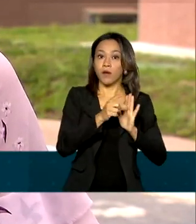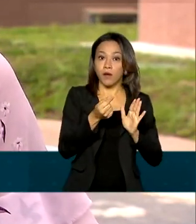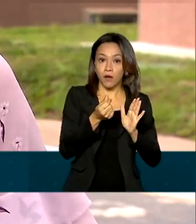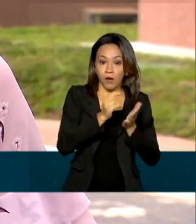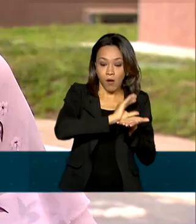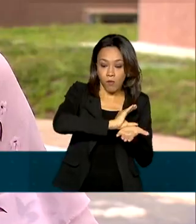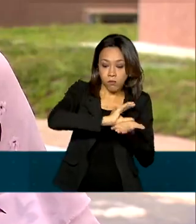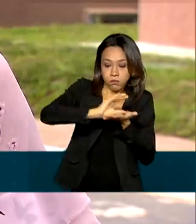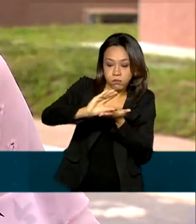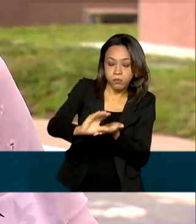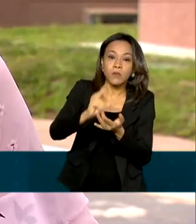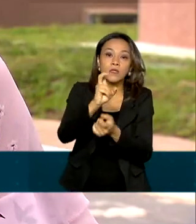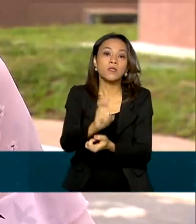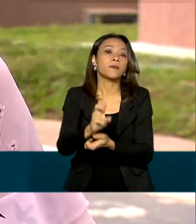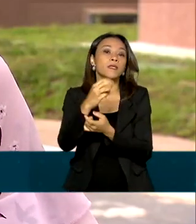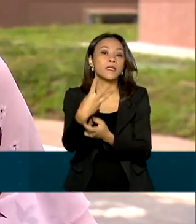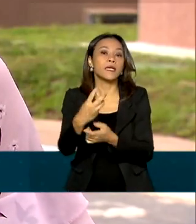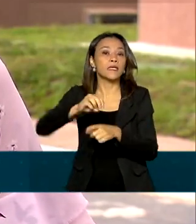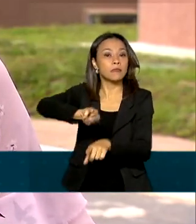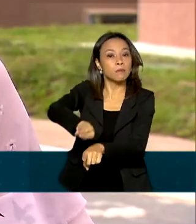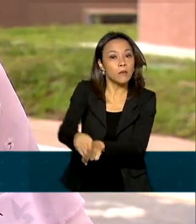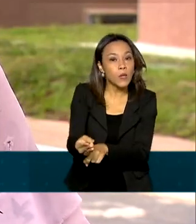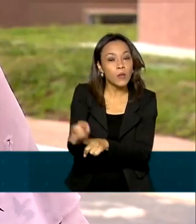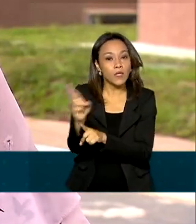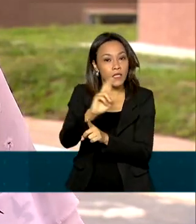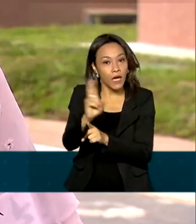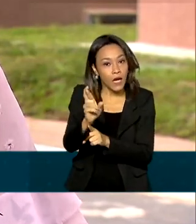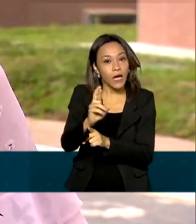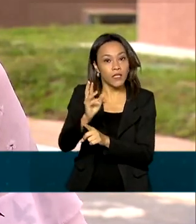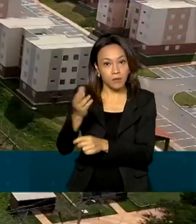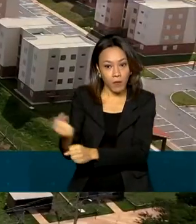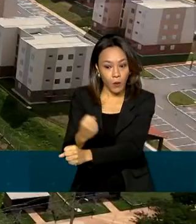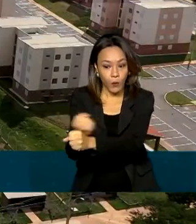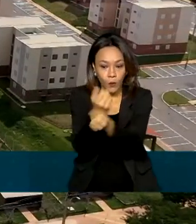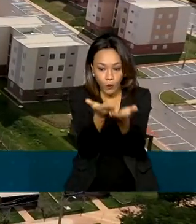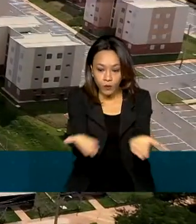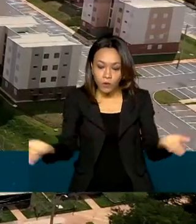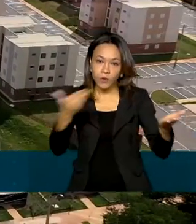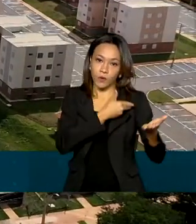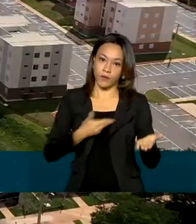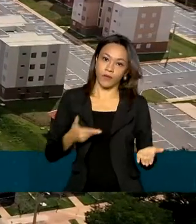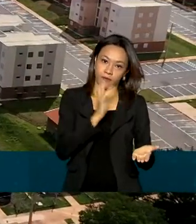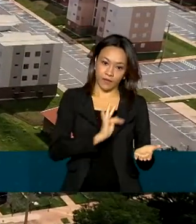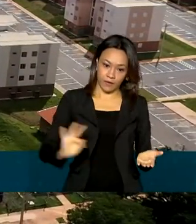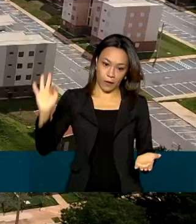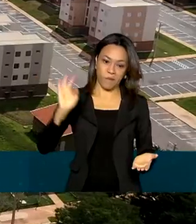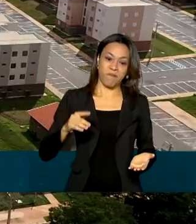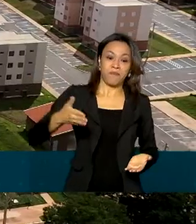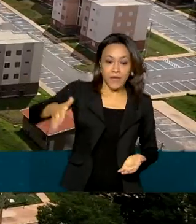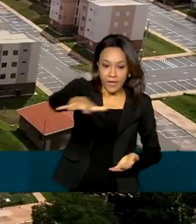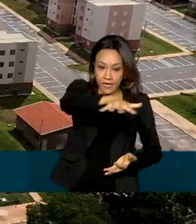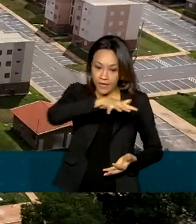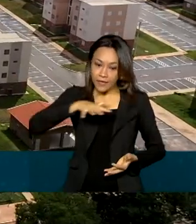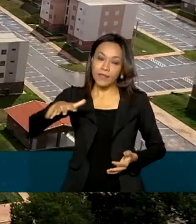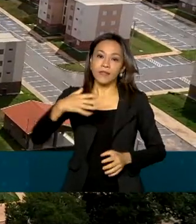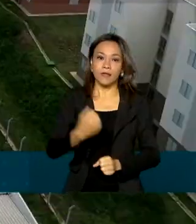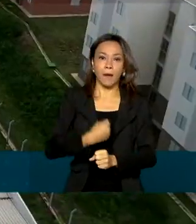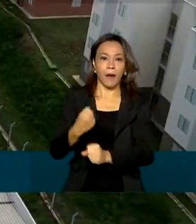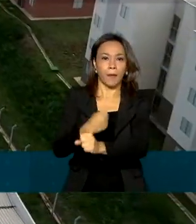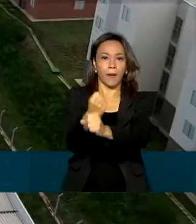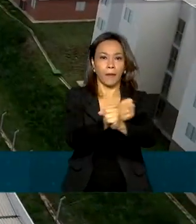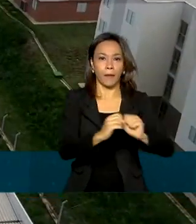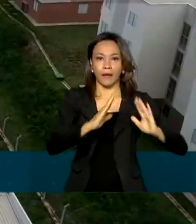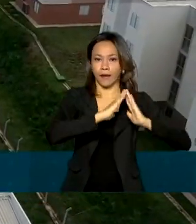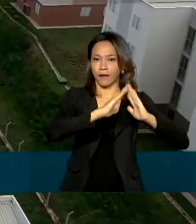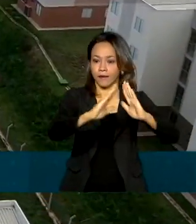mais de 53 milhões de reais em investimentos do governo federal. O programa Casa Verde e Amarela, política habitacional